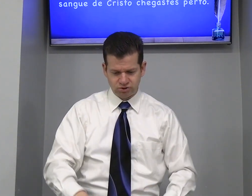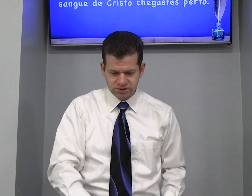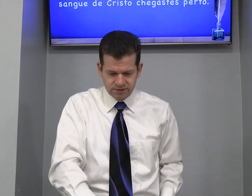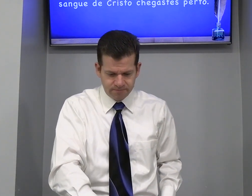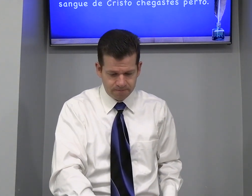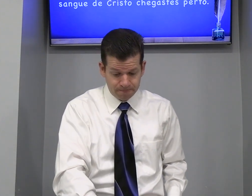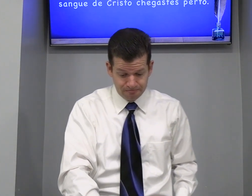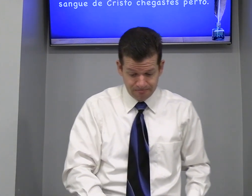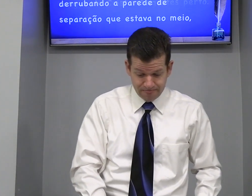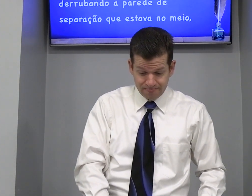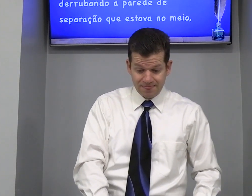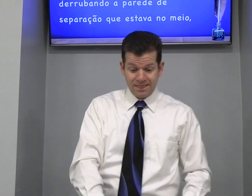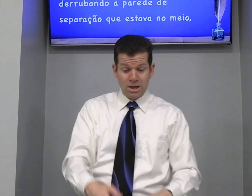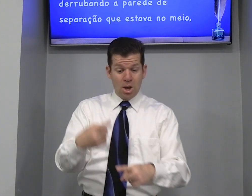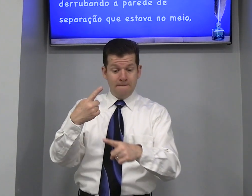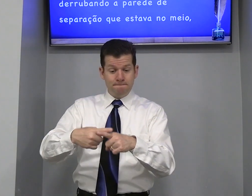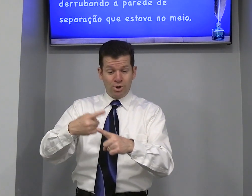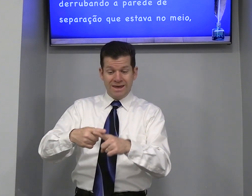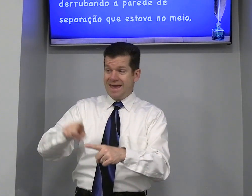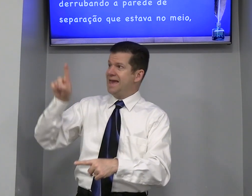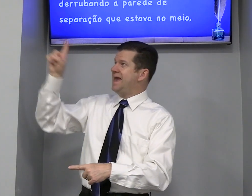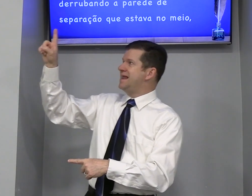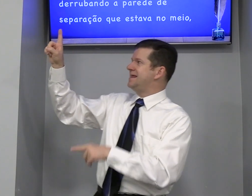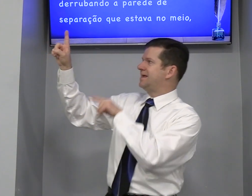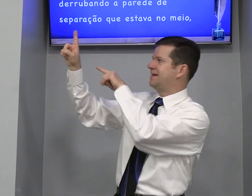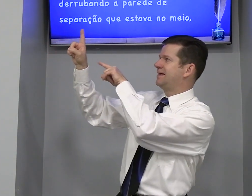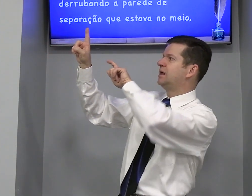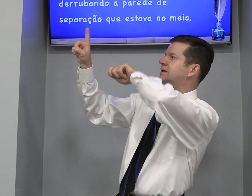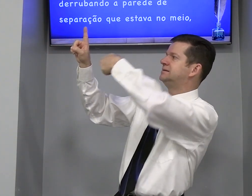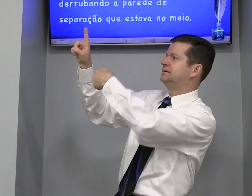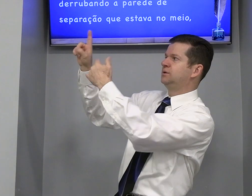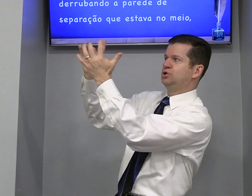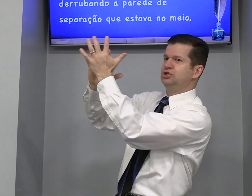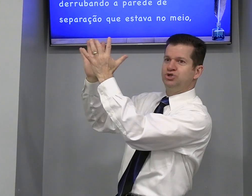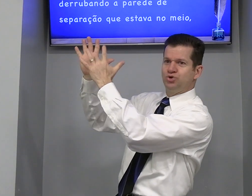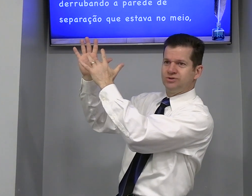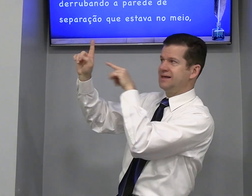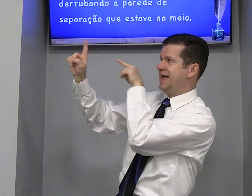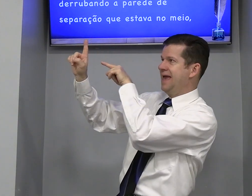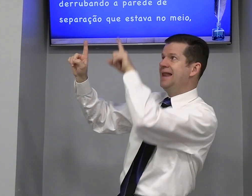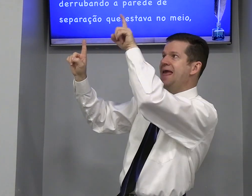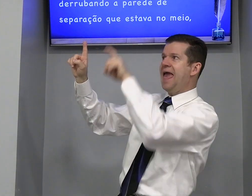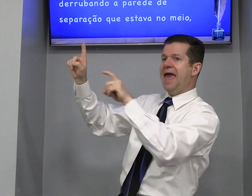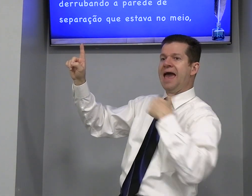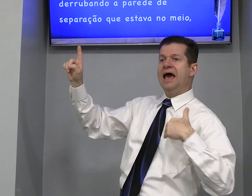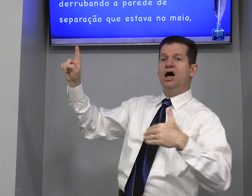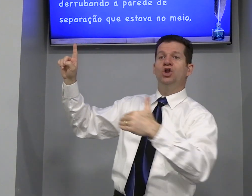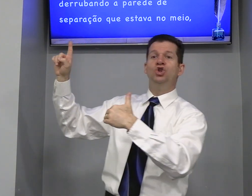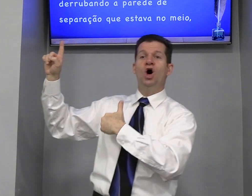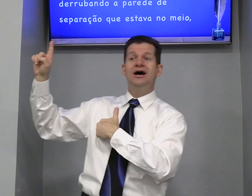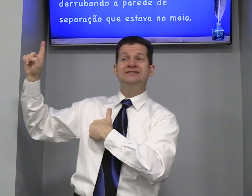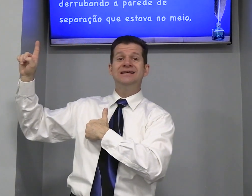Porque Ele Jesus Ele É Nossa